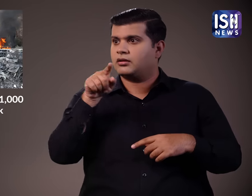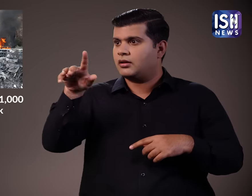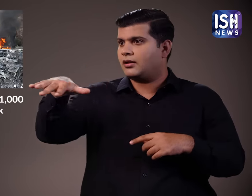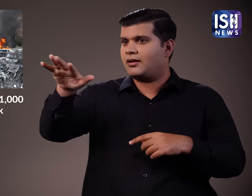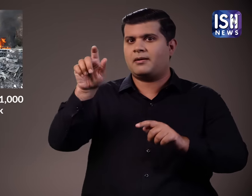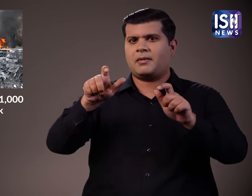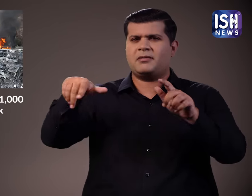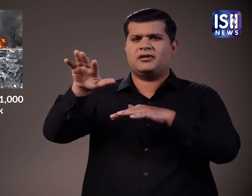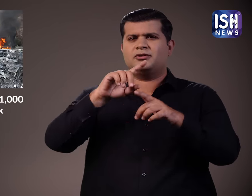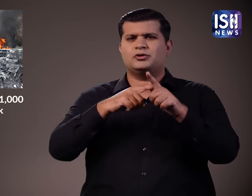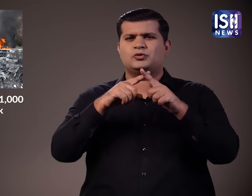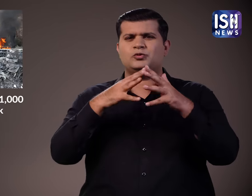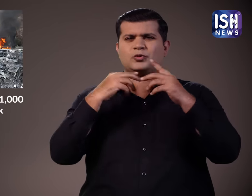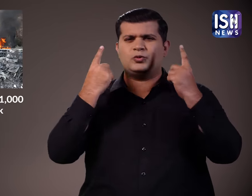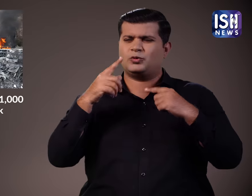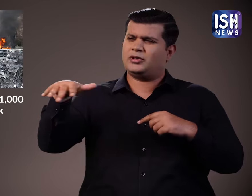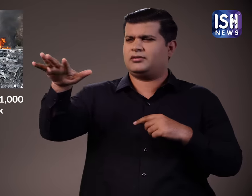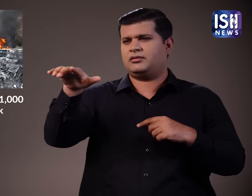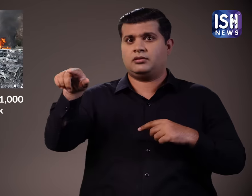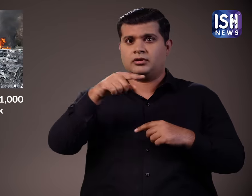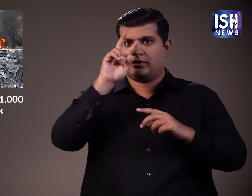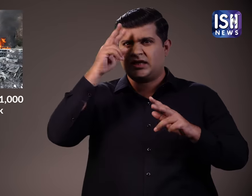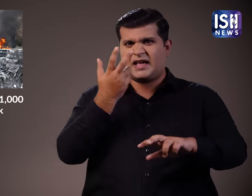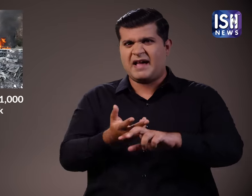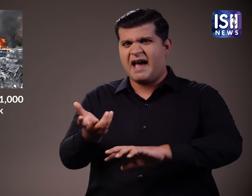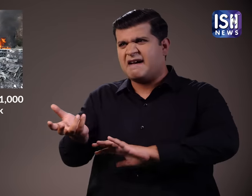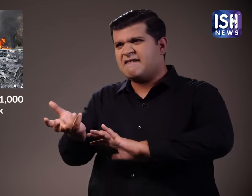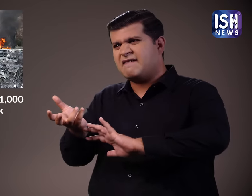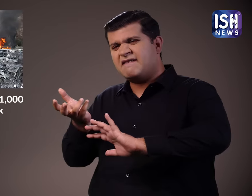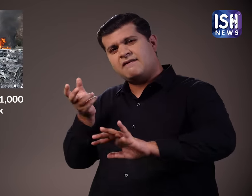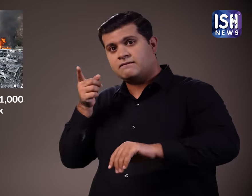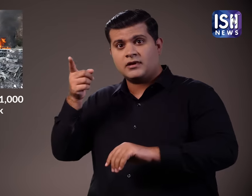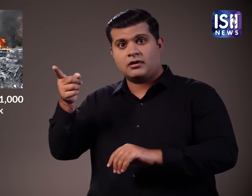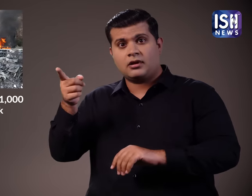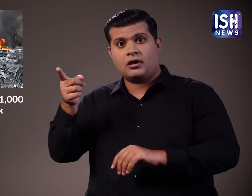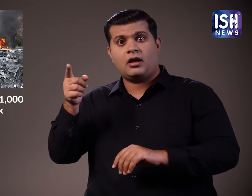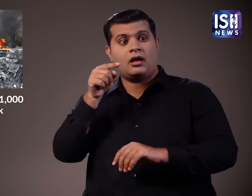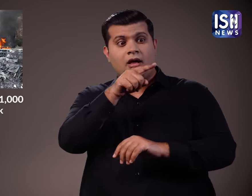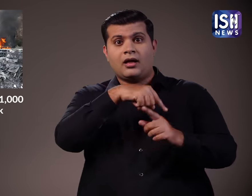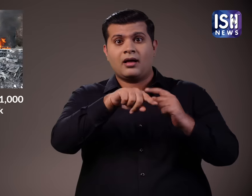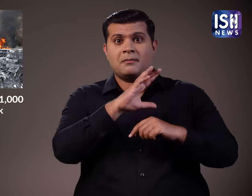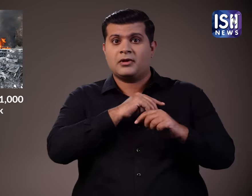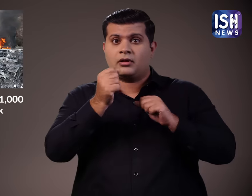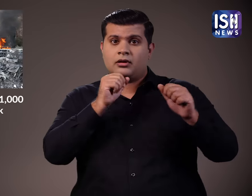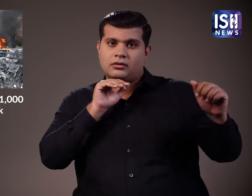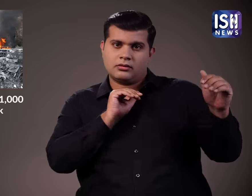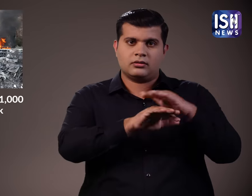हैं। और फिर मस्जित में चिप जाते